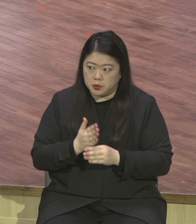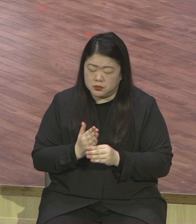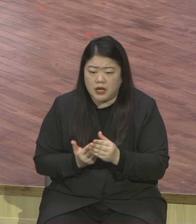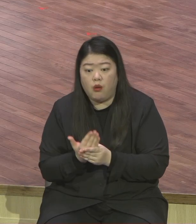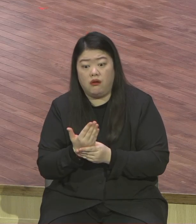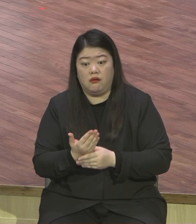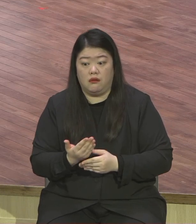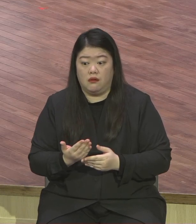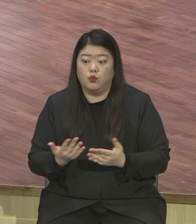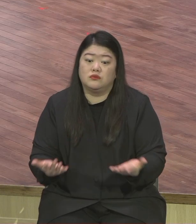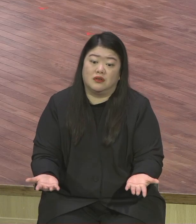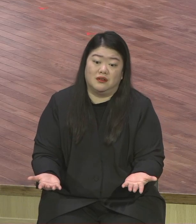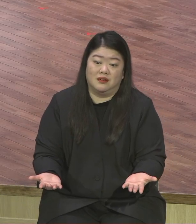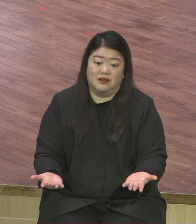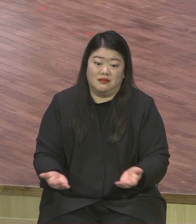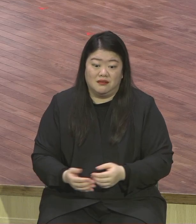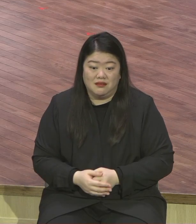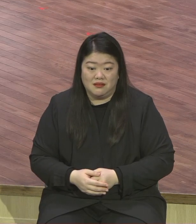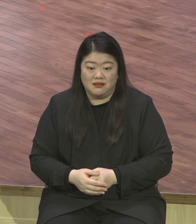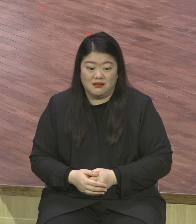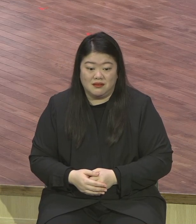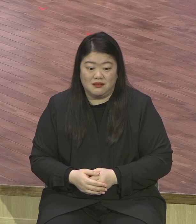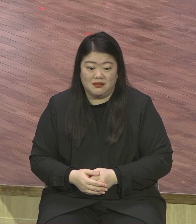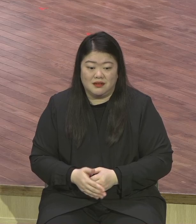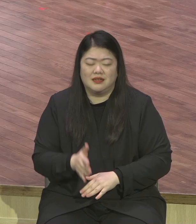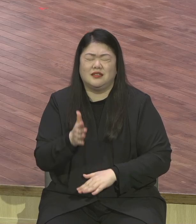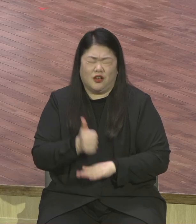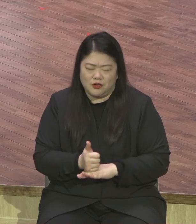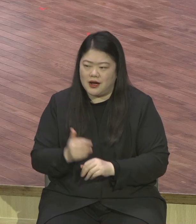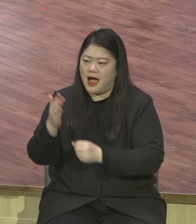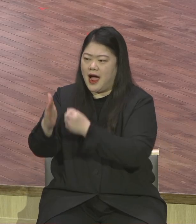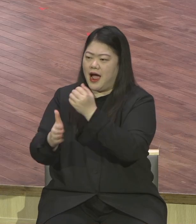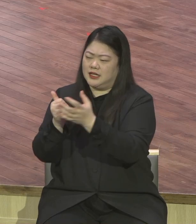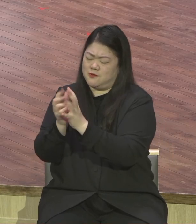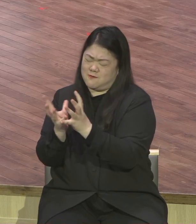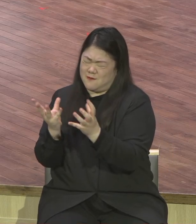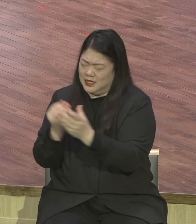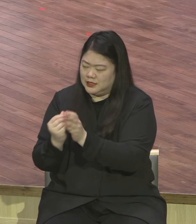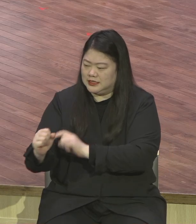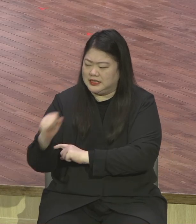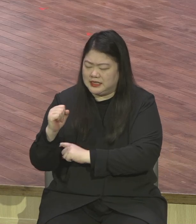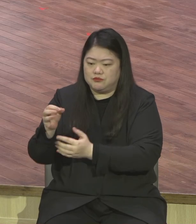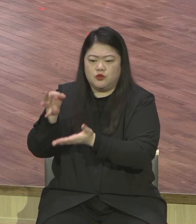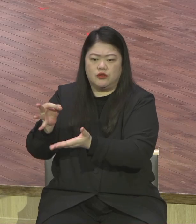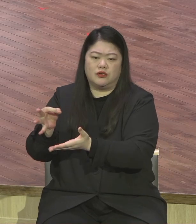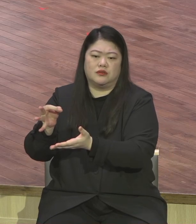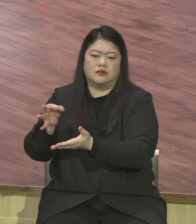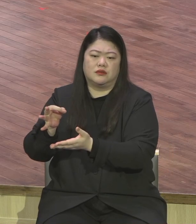하나님의 절대 주권을 인정하는 새털 인생 갖추기 바랍니다 새털 인생